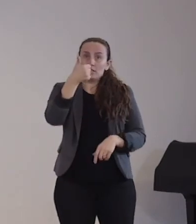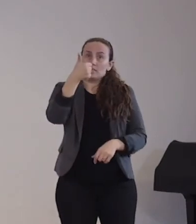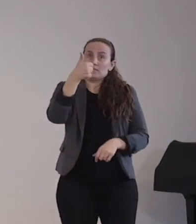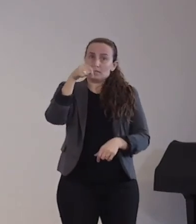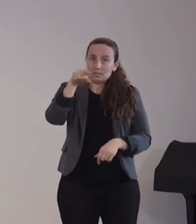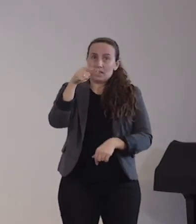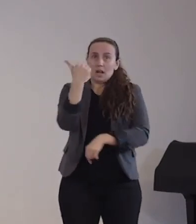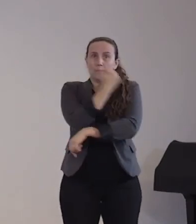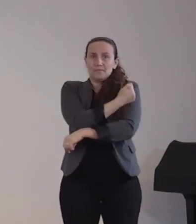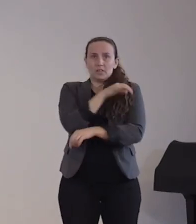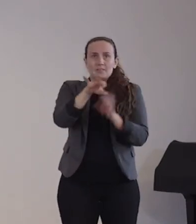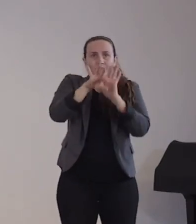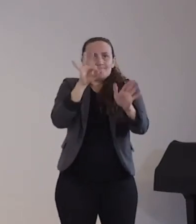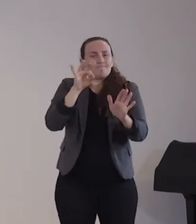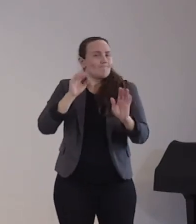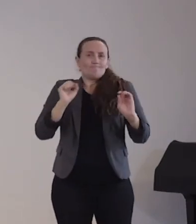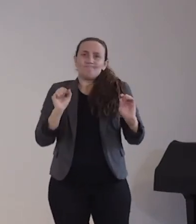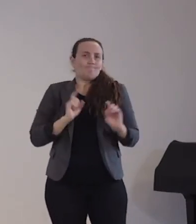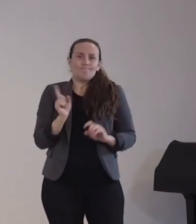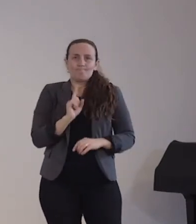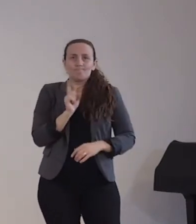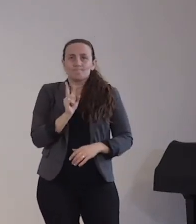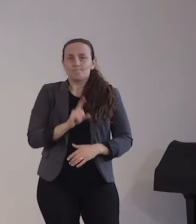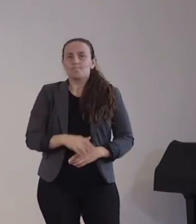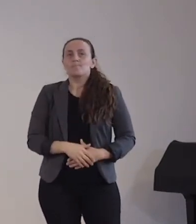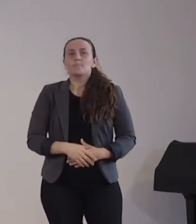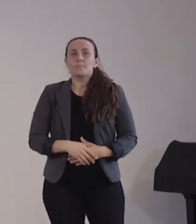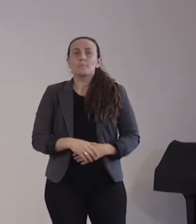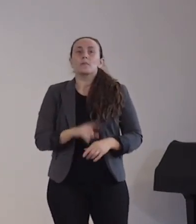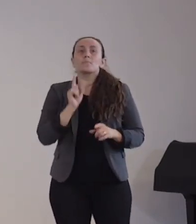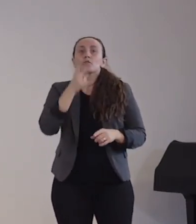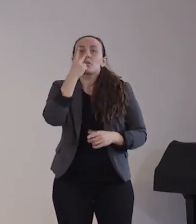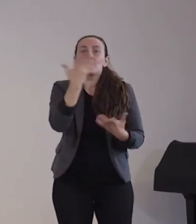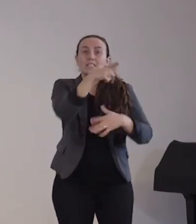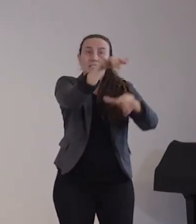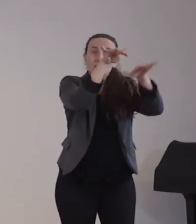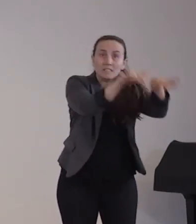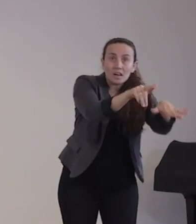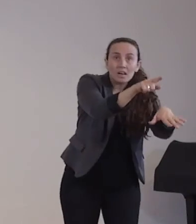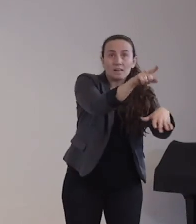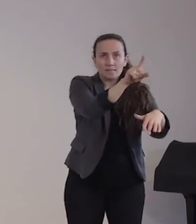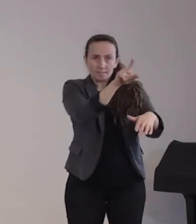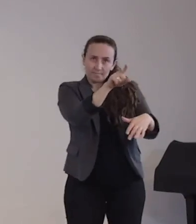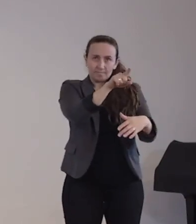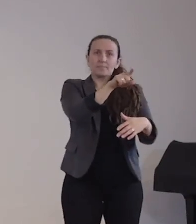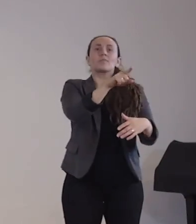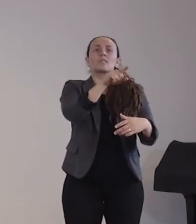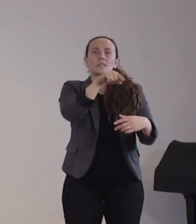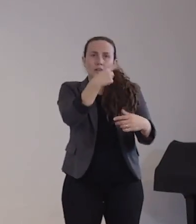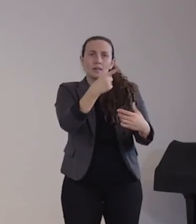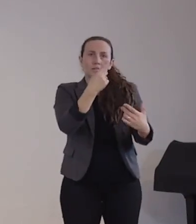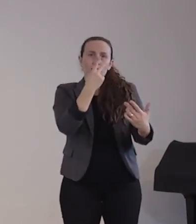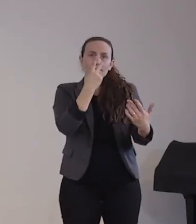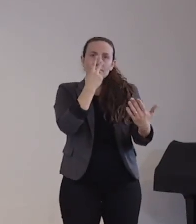das verimpft, was an zugelassenen Impfstoffen die Impfzentren erreicht. Ich denke, dass im Laufe des